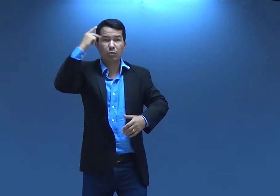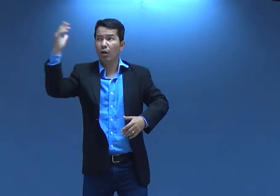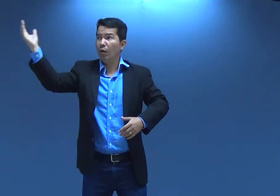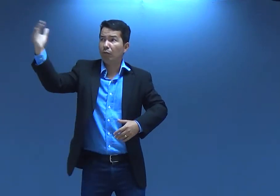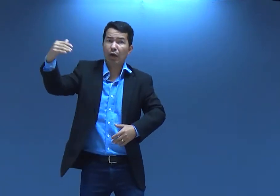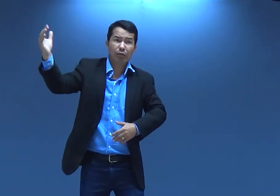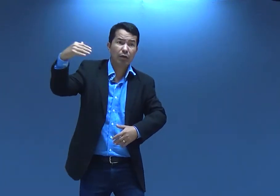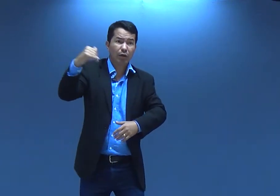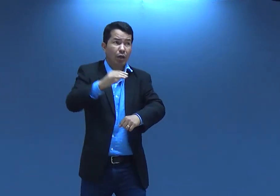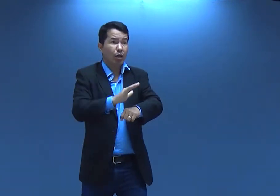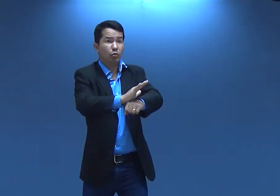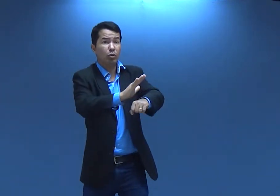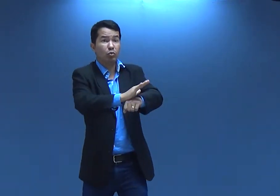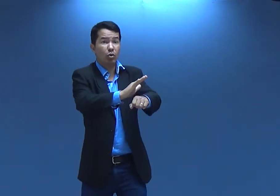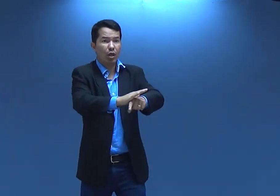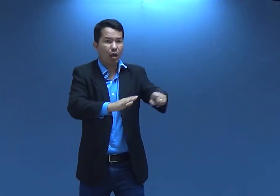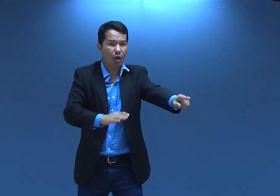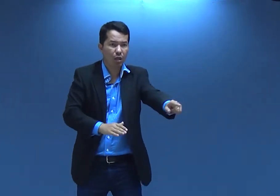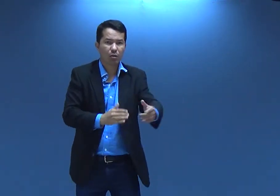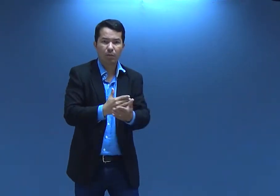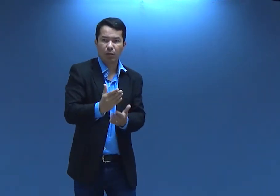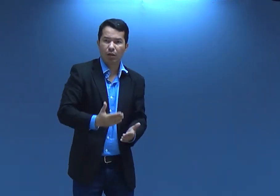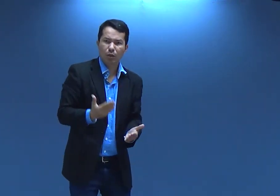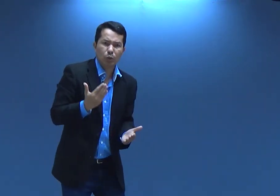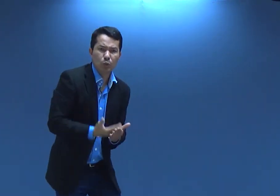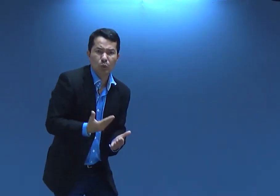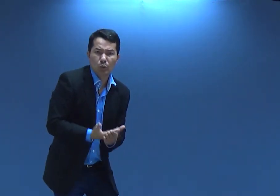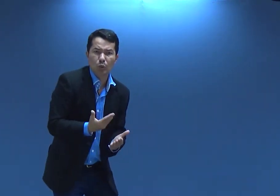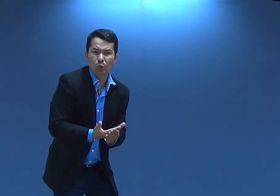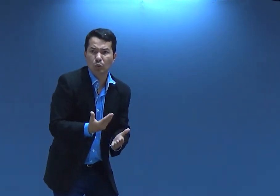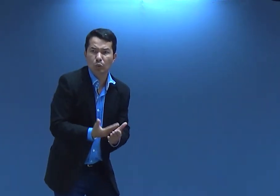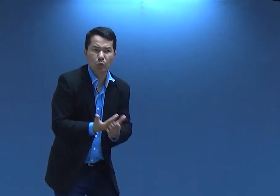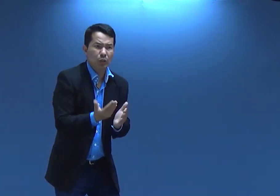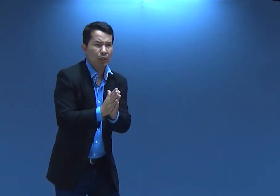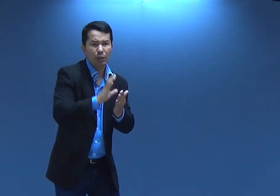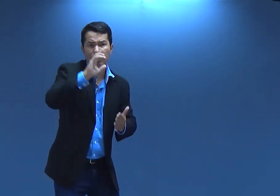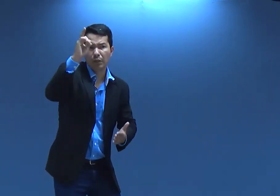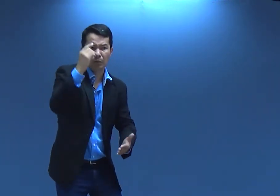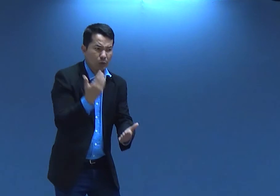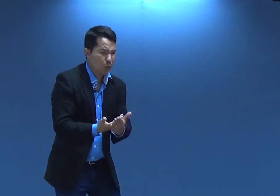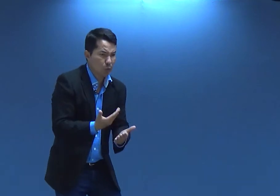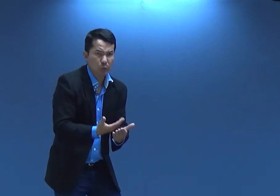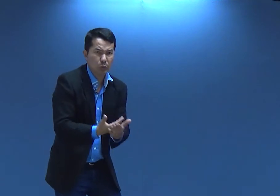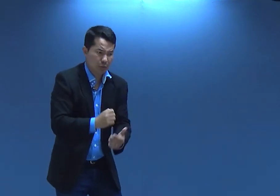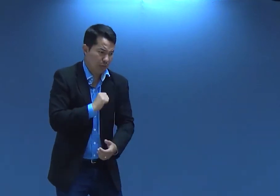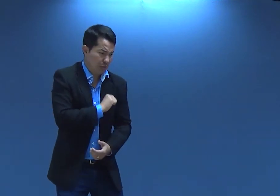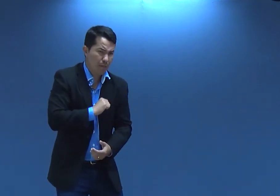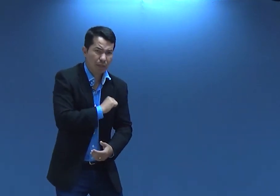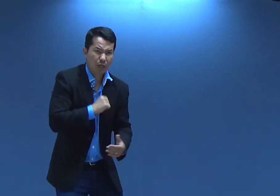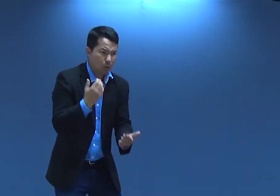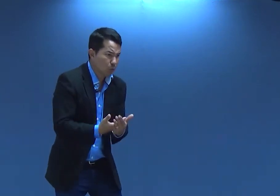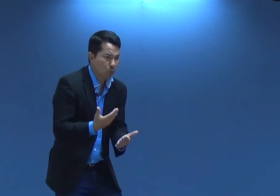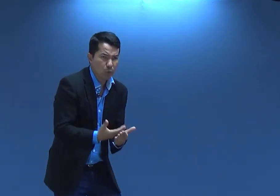ali e a pessoa veio e começou a ajudar esse surdo e ele começou a estudar sobre a palavra de Deus fez